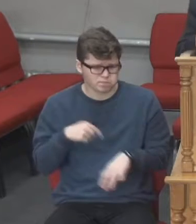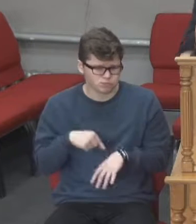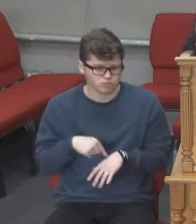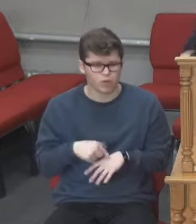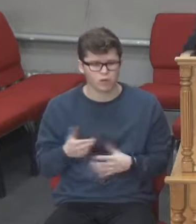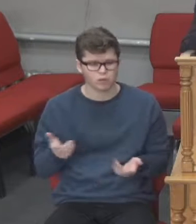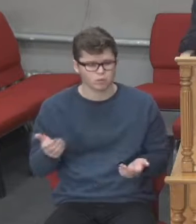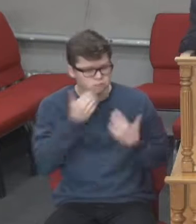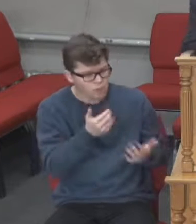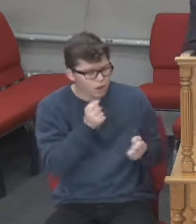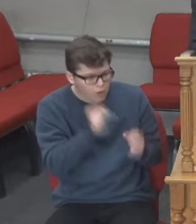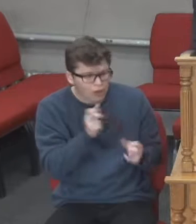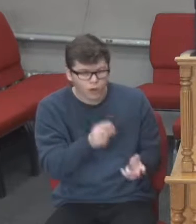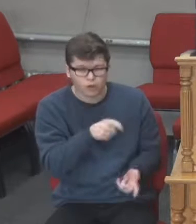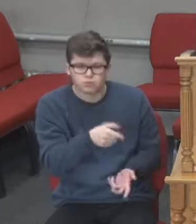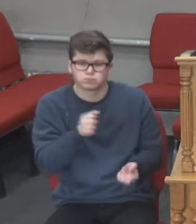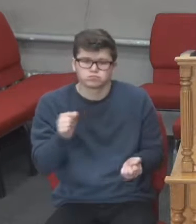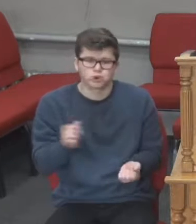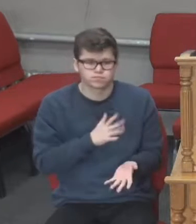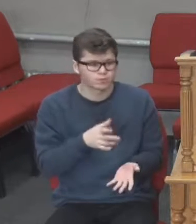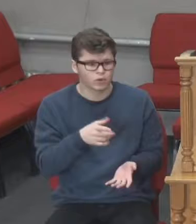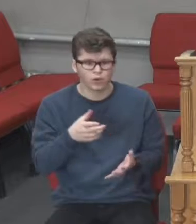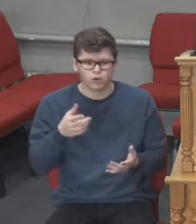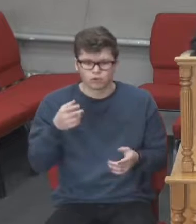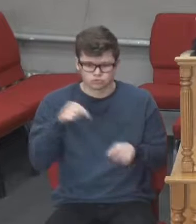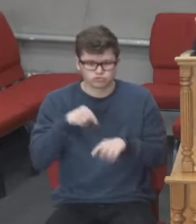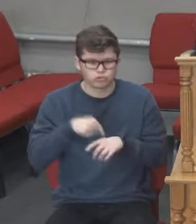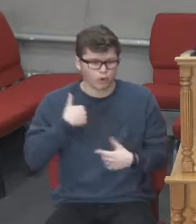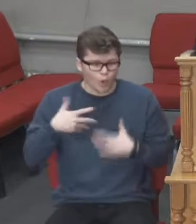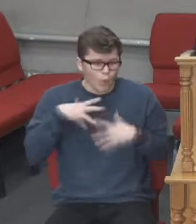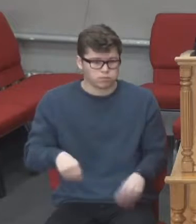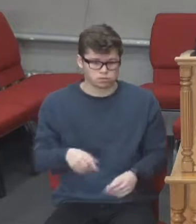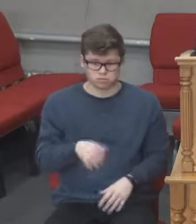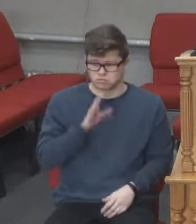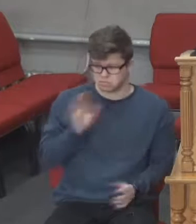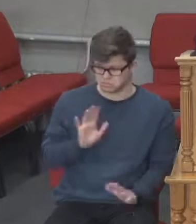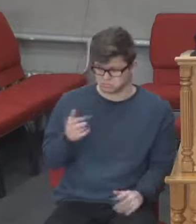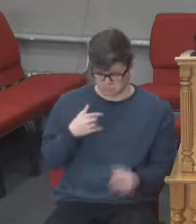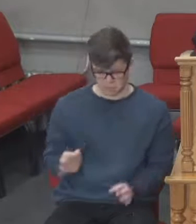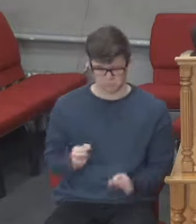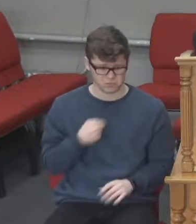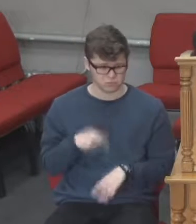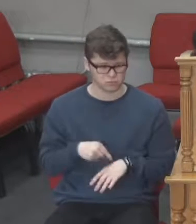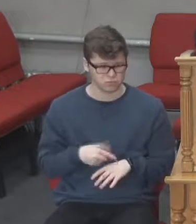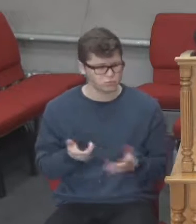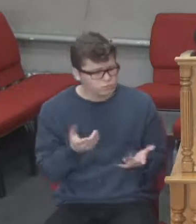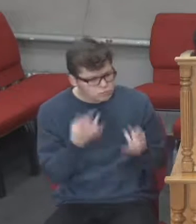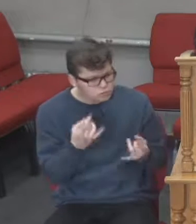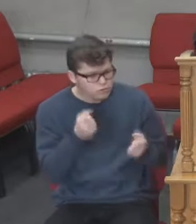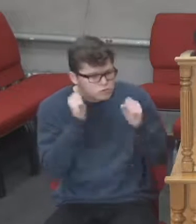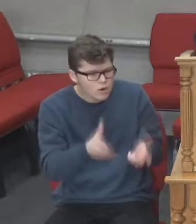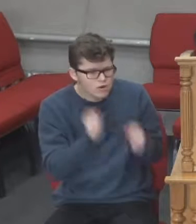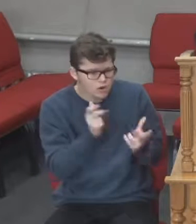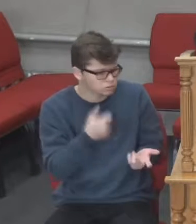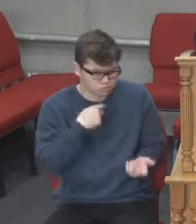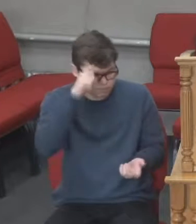Ну, а як? А ви готові? Може, ви вже мало не вмерли? Ні, я нормально себе почувала. Ну, ви точно скажіть, як ви,